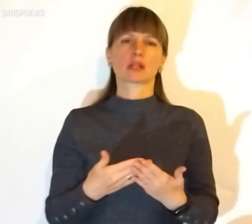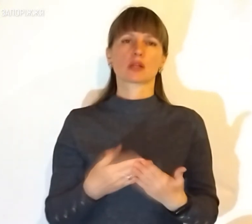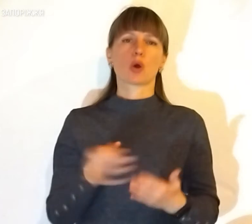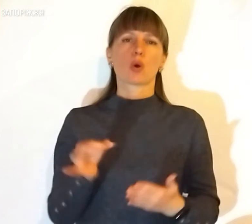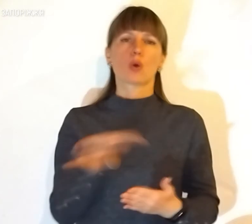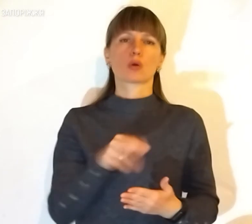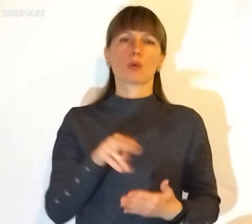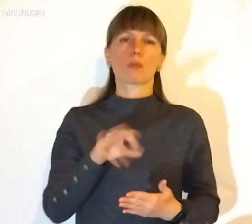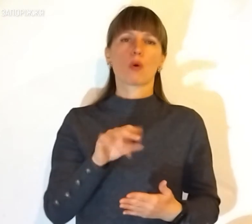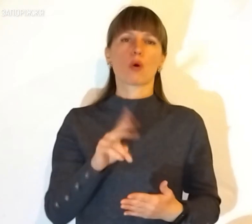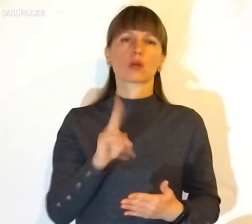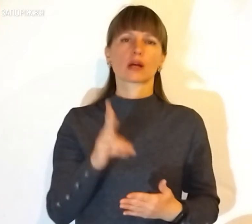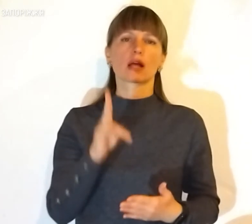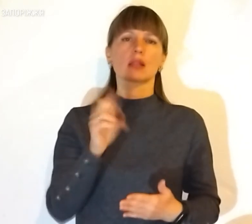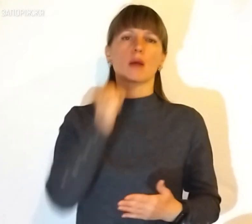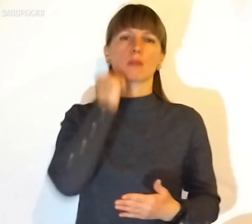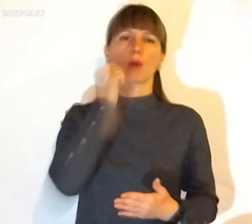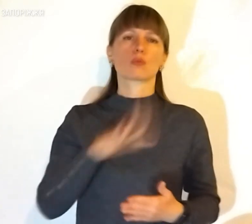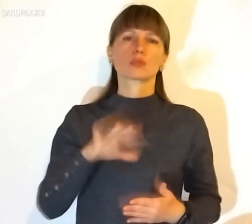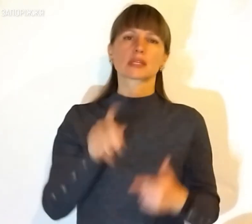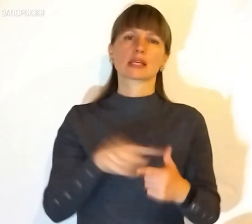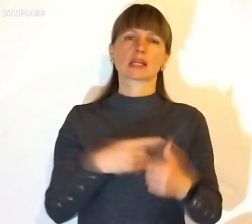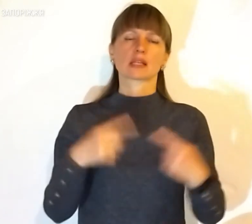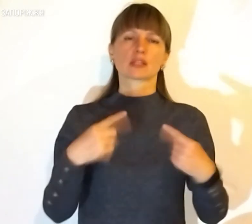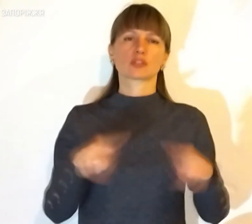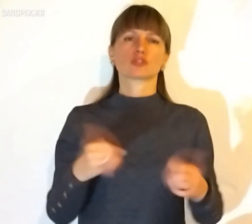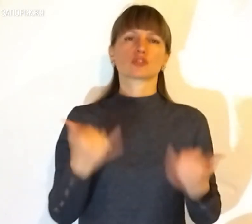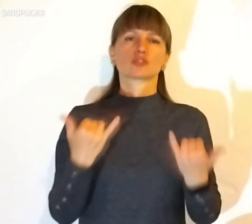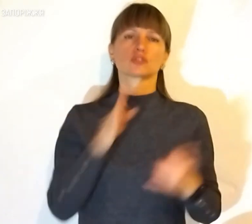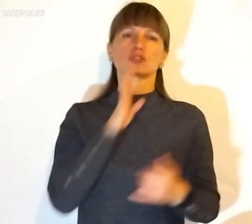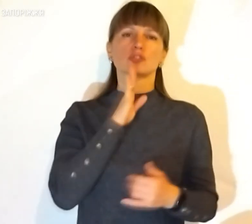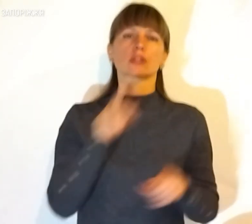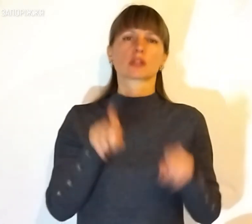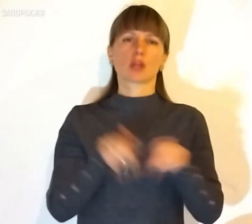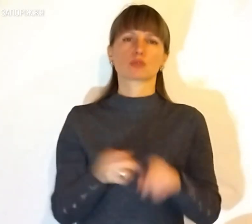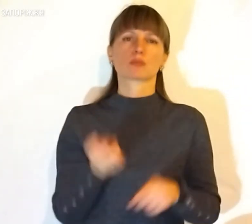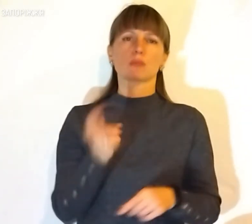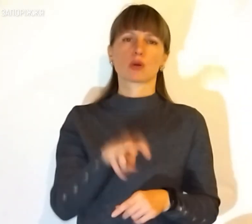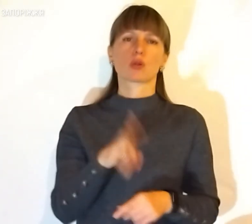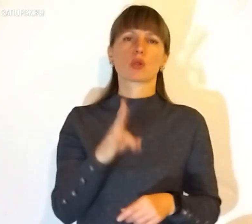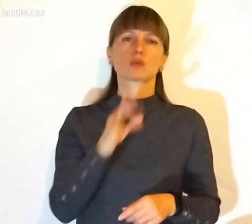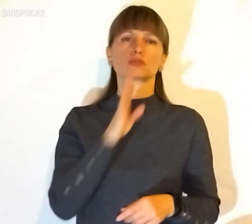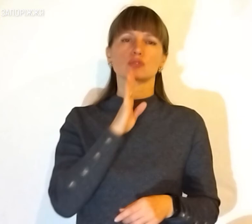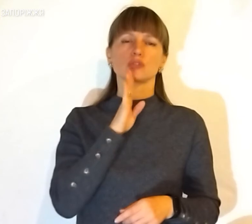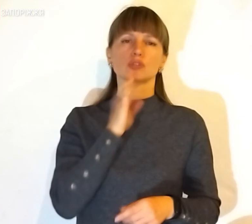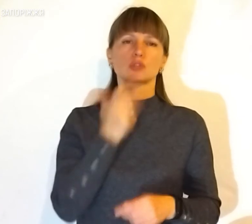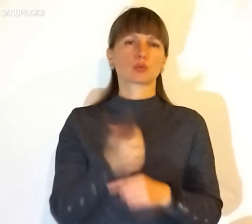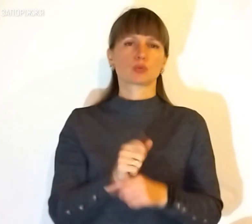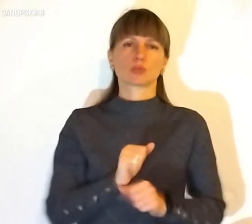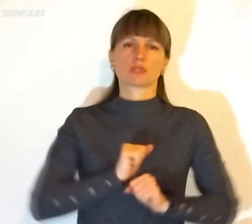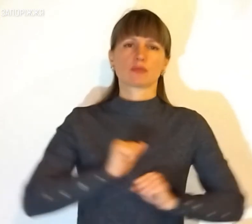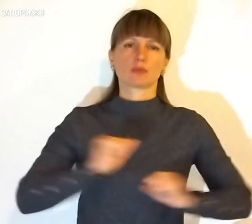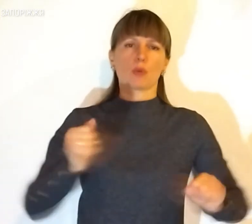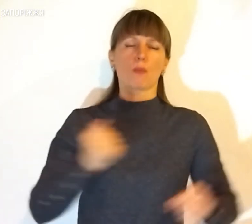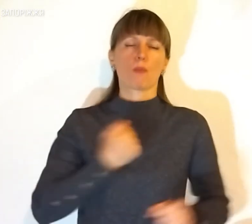офіцький полк на бавурті або інші. Звичайно, жінки також приходять. У нас жінки дуже рішучі, бойові.